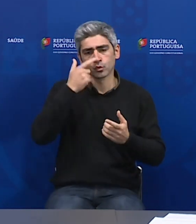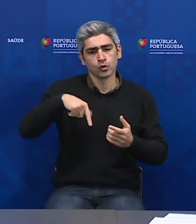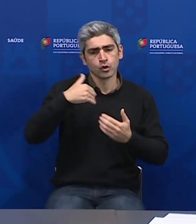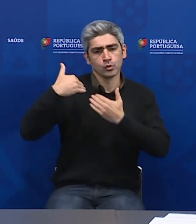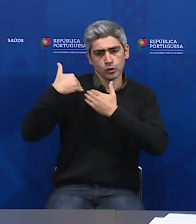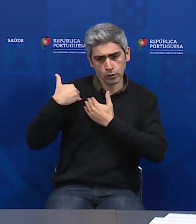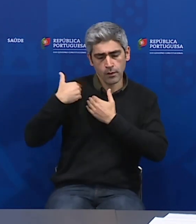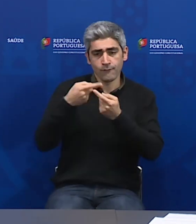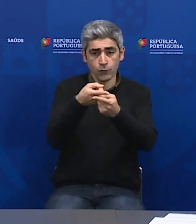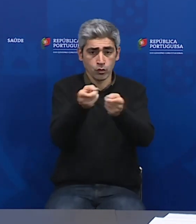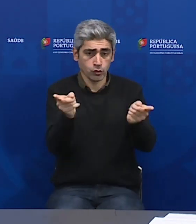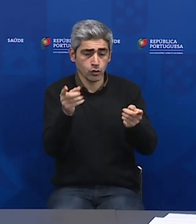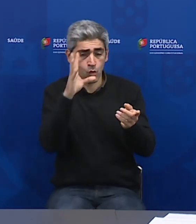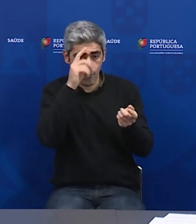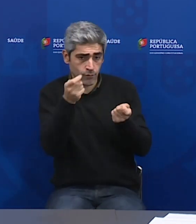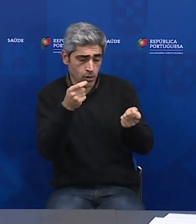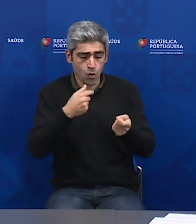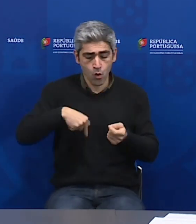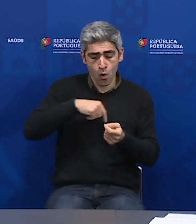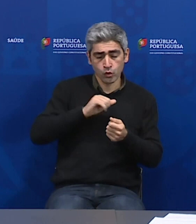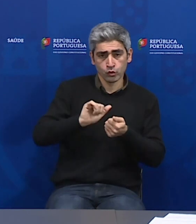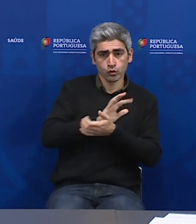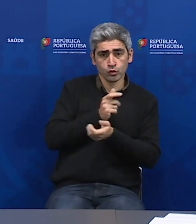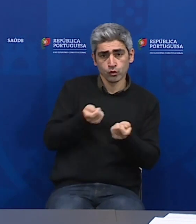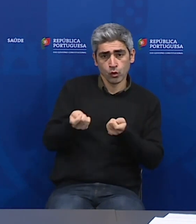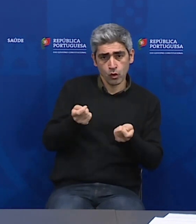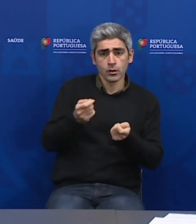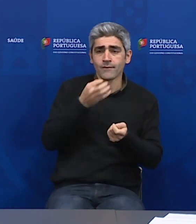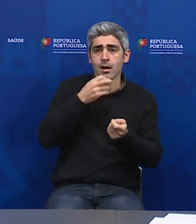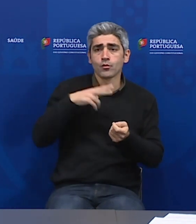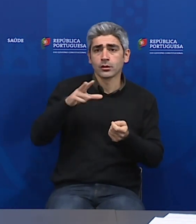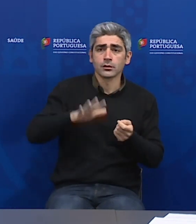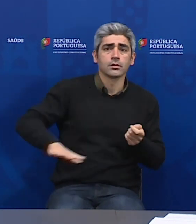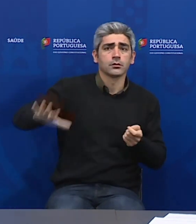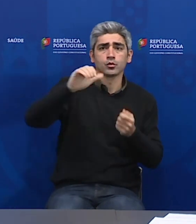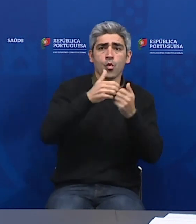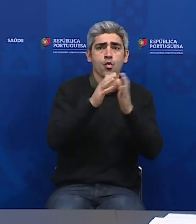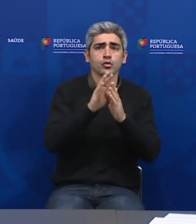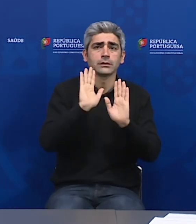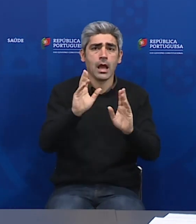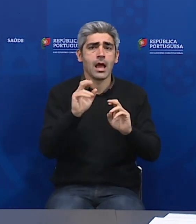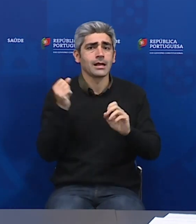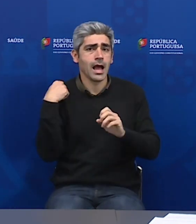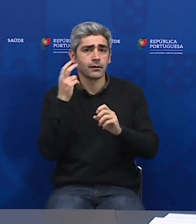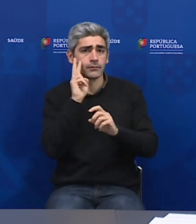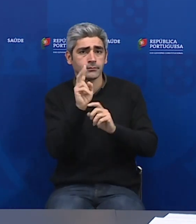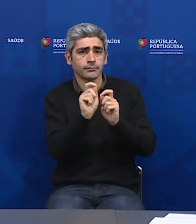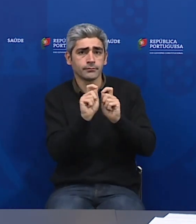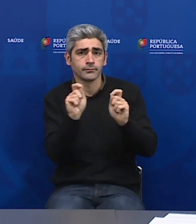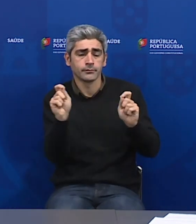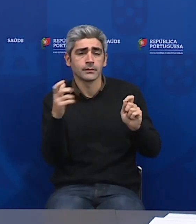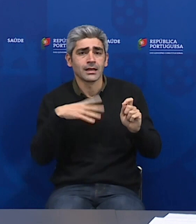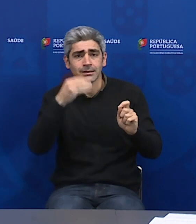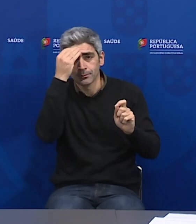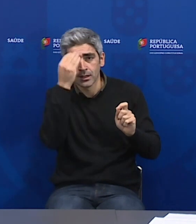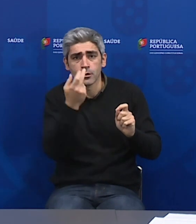que somos, vocês em 99 e quantos novidos, falar-nos sobre o país que está todo em casa e precisa de ouvir as respostas que nós fazemos e que